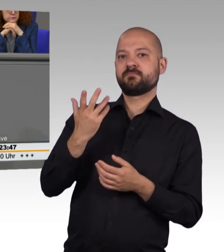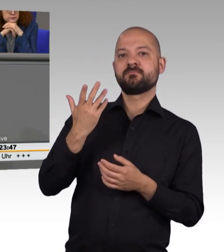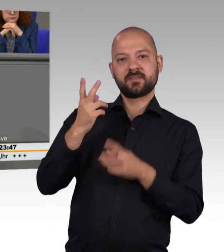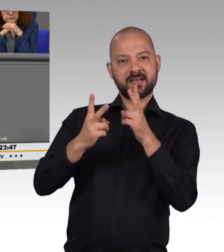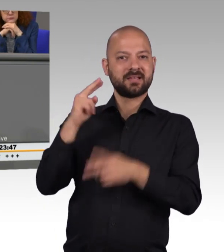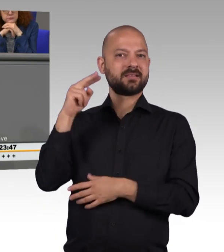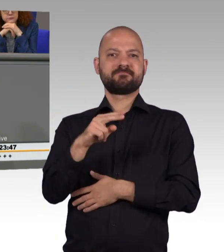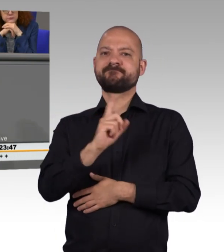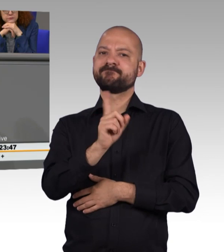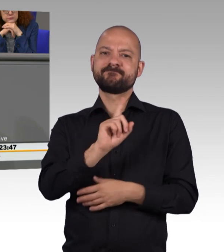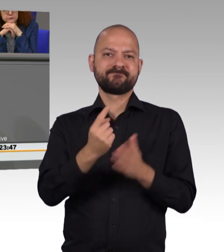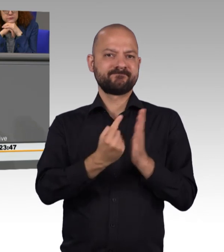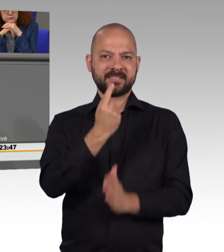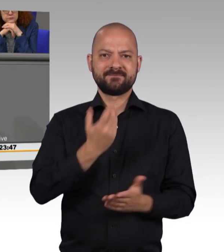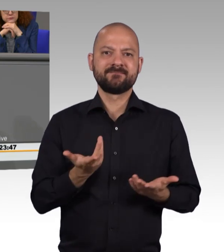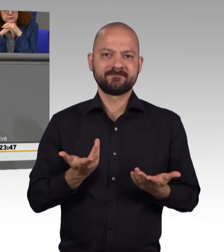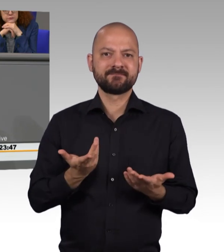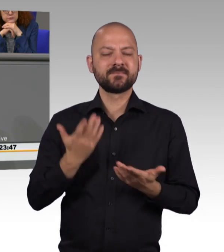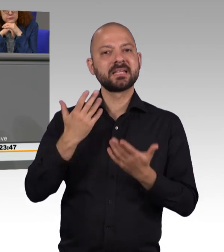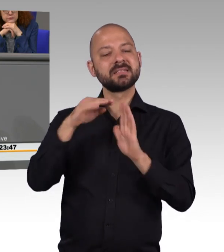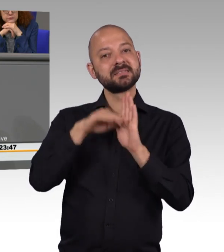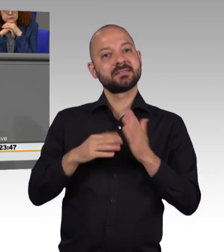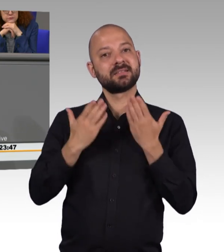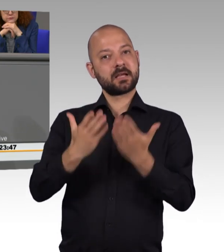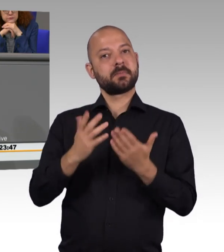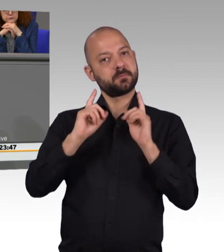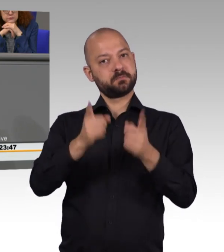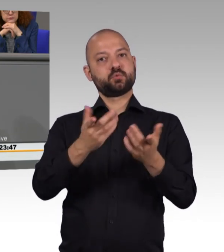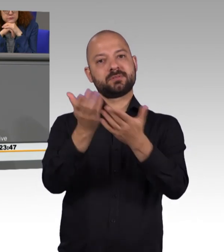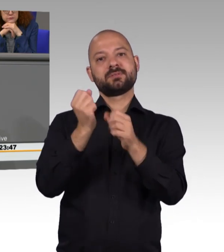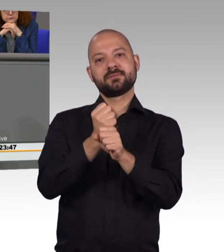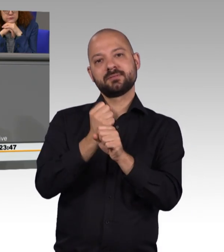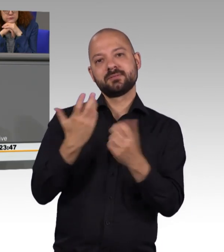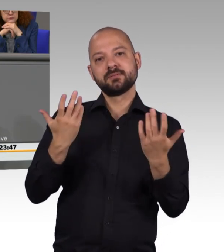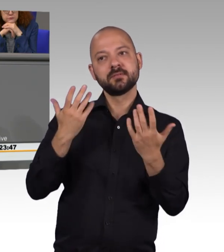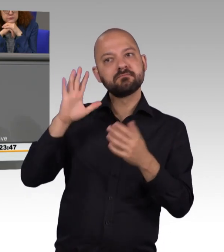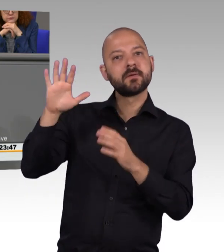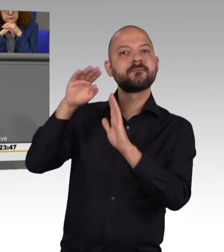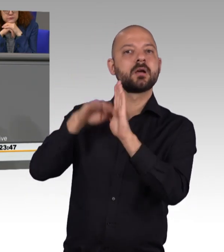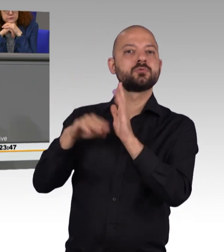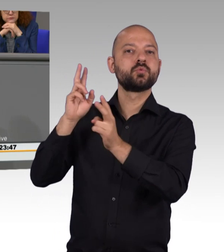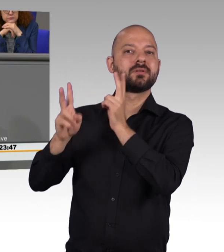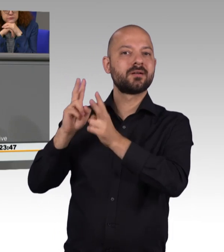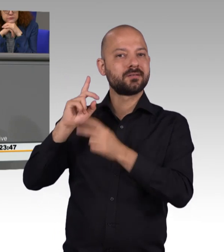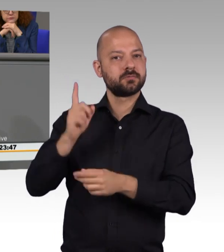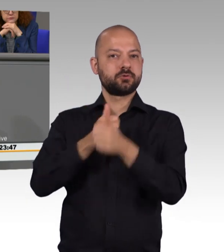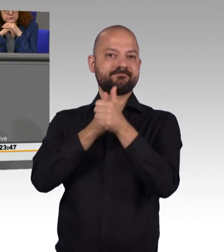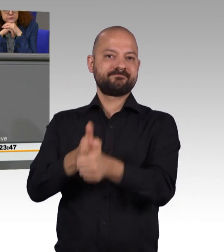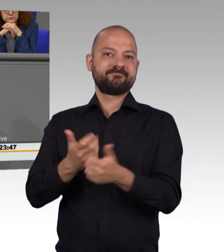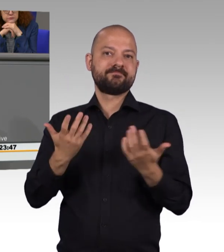Als Gesetzgeber aufgefordert zu werden, vom Verfassungsgericht gesetzgeberisch tätig zu werden, ist im Grundsatz kein unnormaler Vorgang. Das kann vorkommen. Es erstaunt